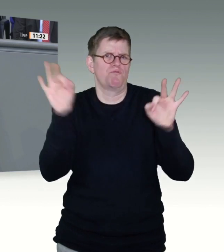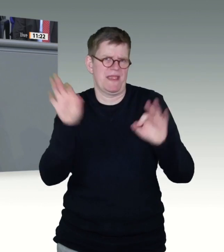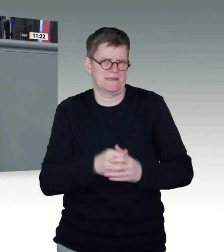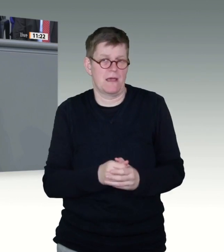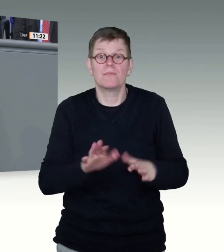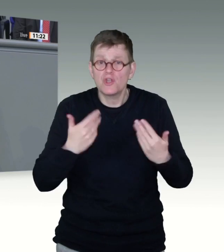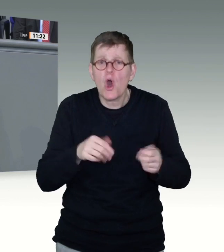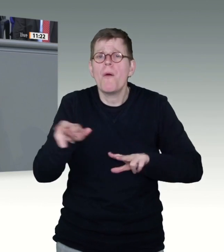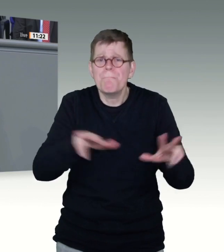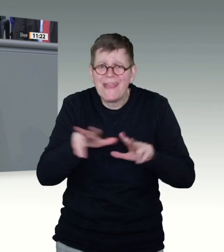Regierung. Das ist immer sehr überraschend.